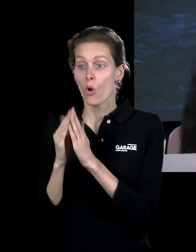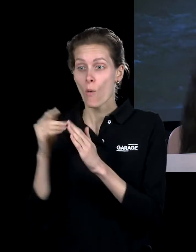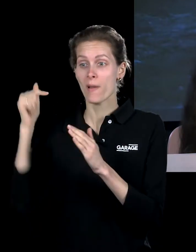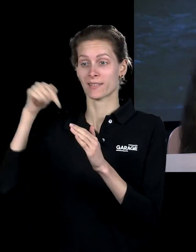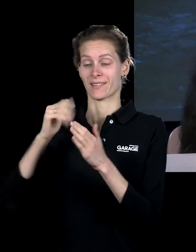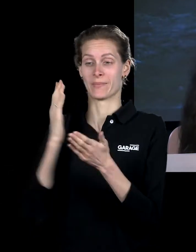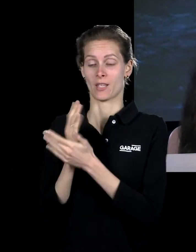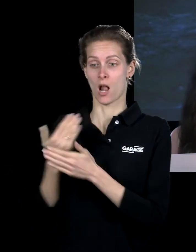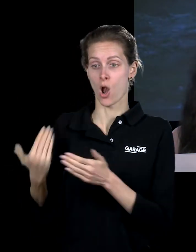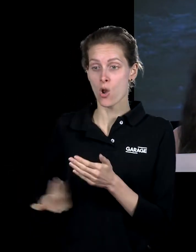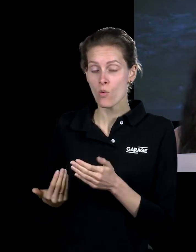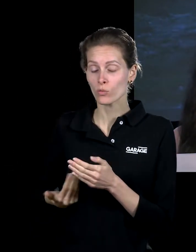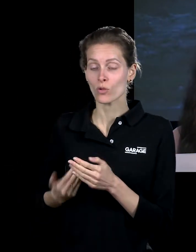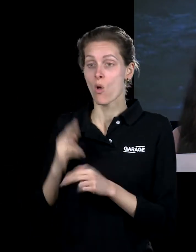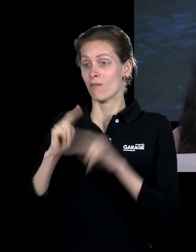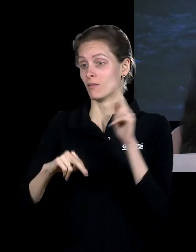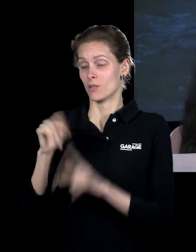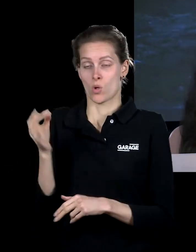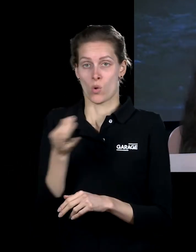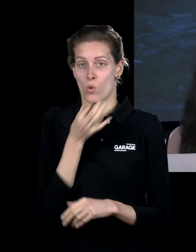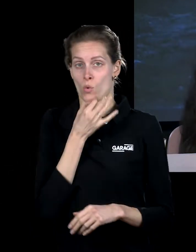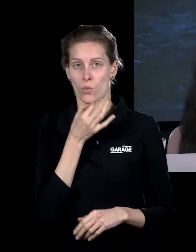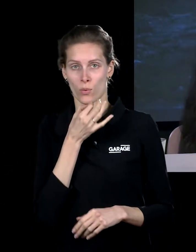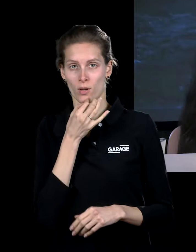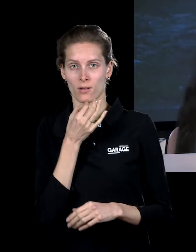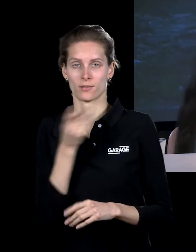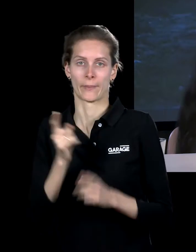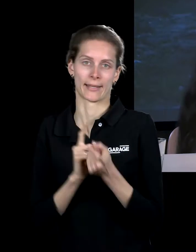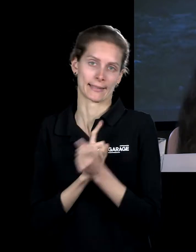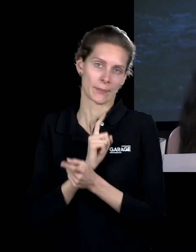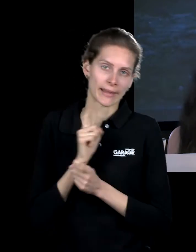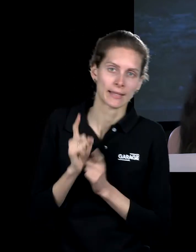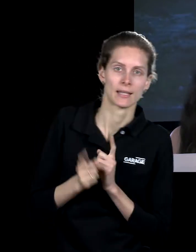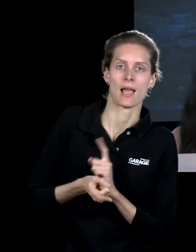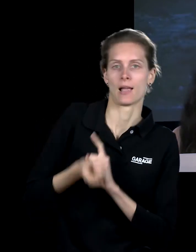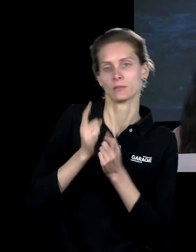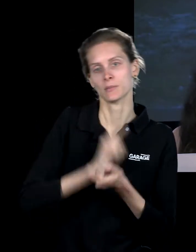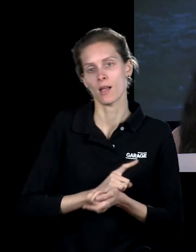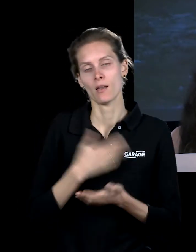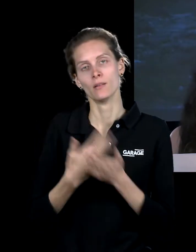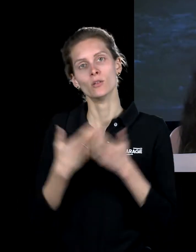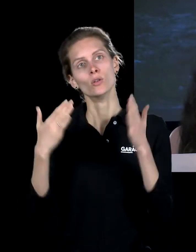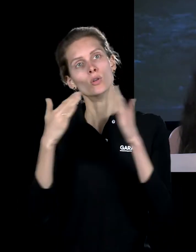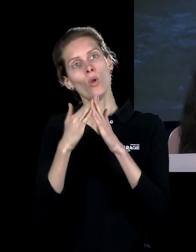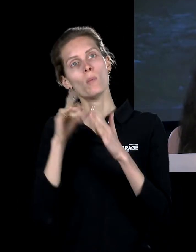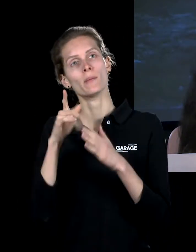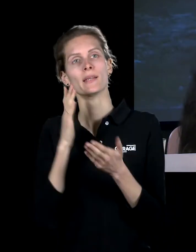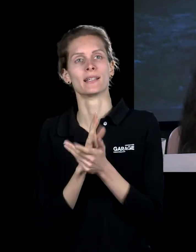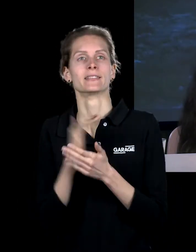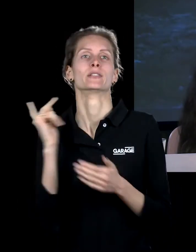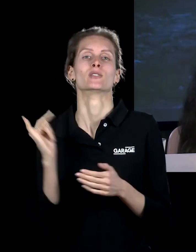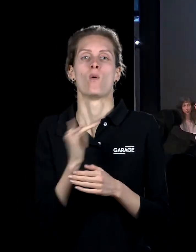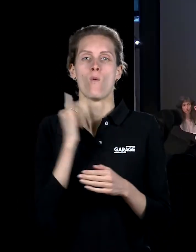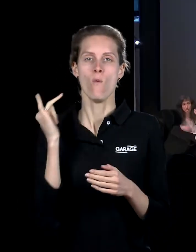недостроенные. И которые меняются, исходя из биографии людей. То есть дом, у которого есть биография.